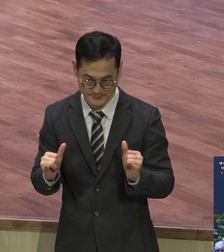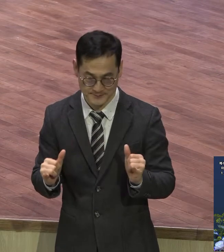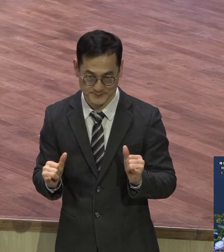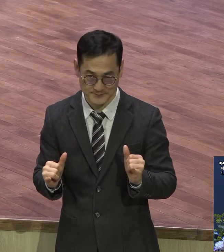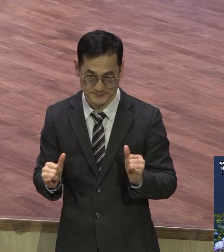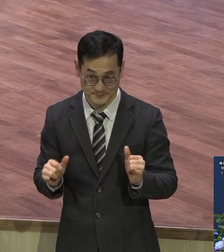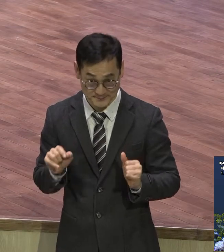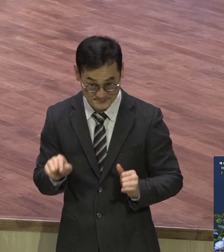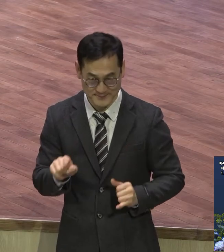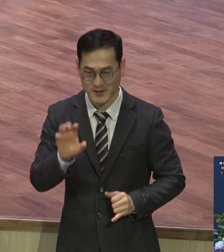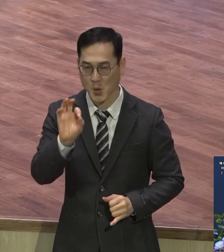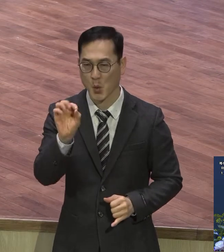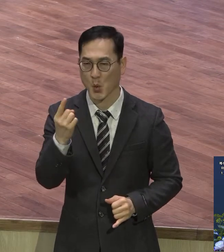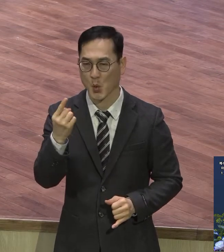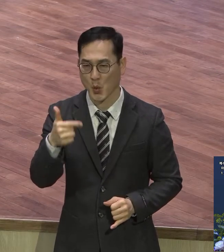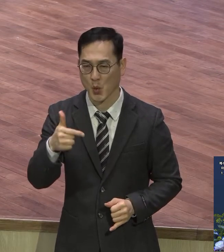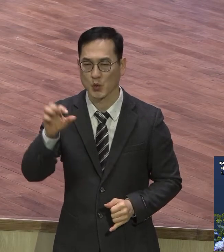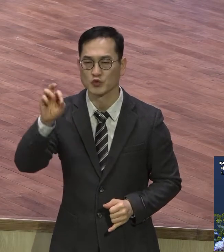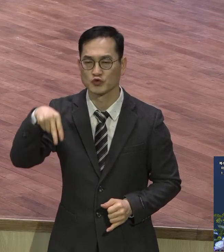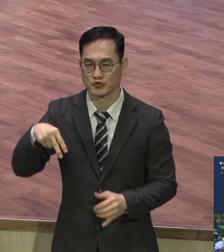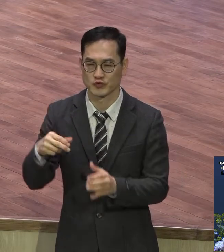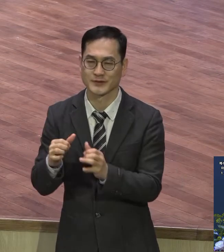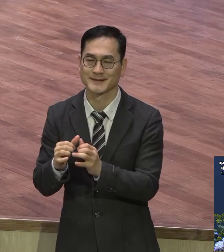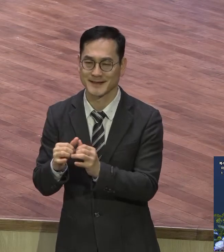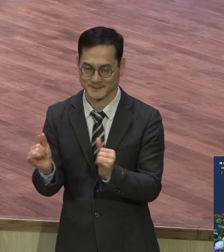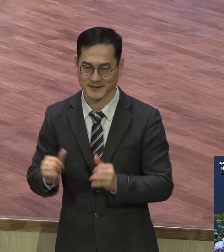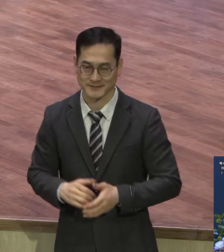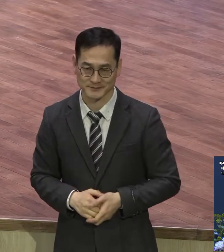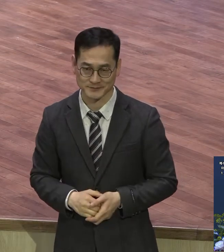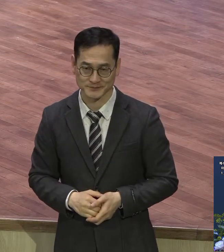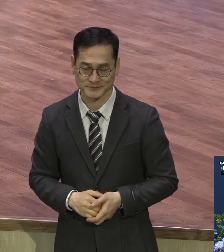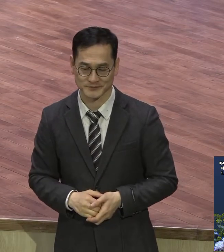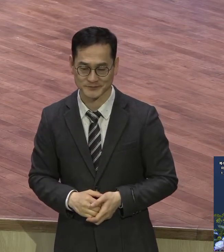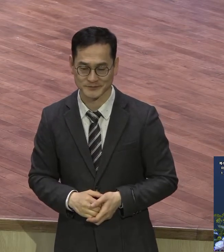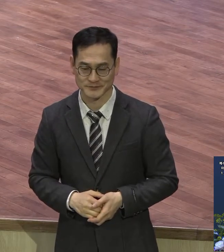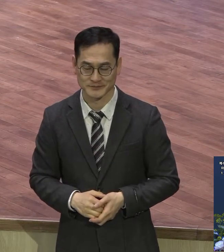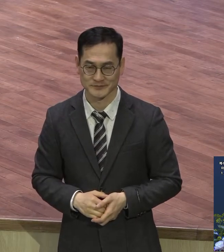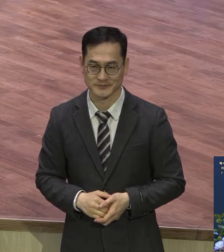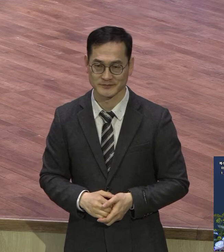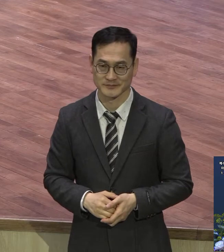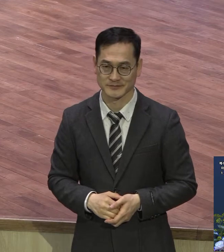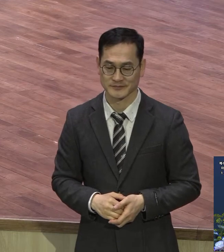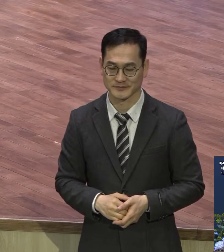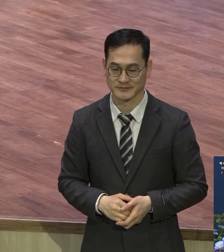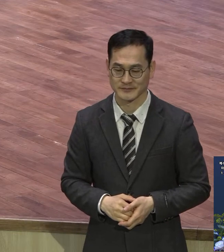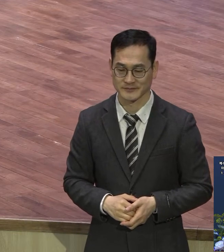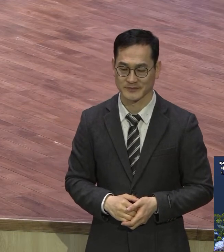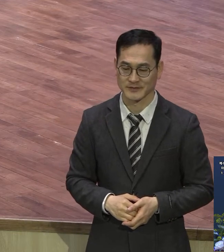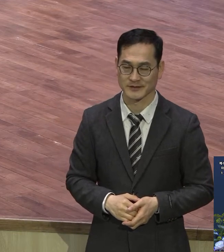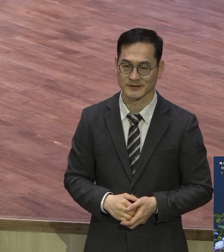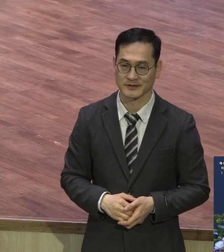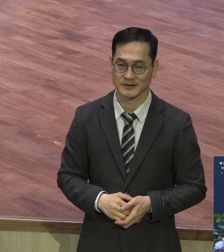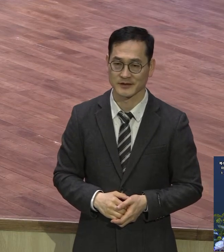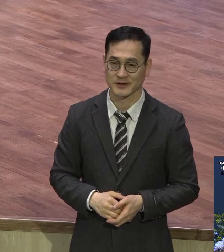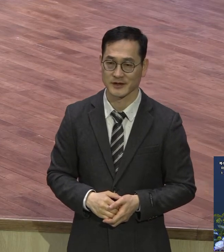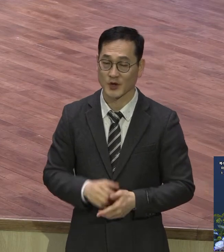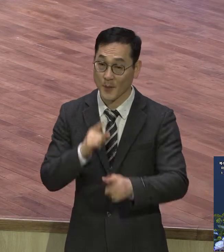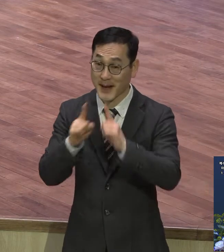401장 1절 3절 8절로 각인된 사람 뿌리 내려진 사람 체제화된